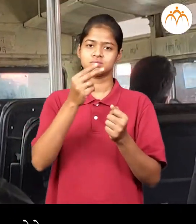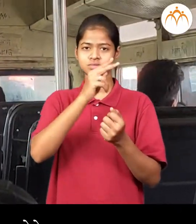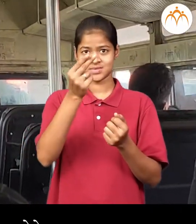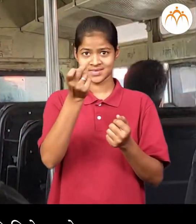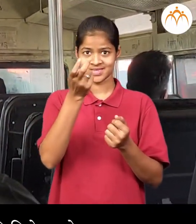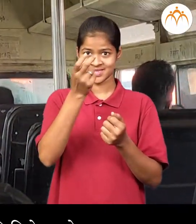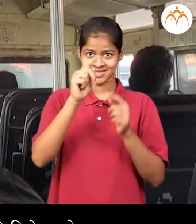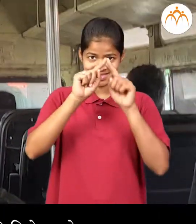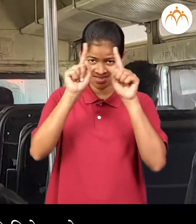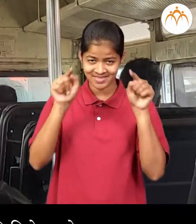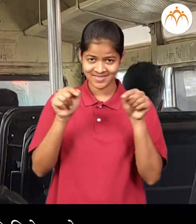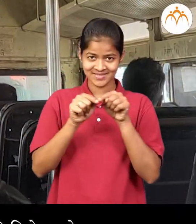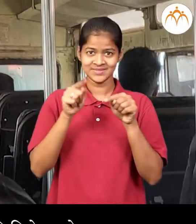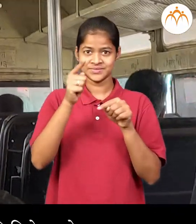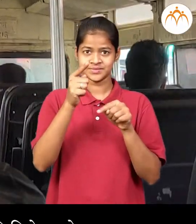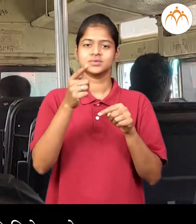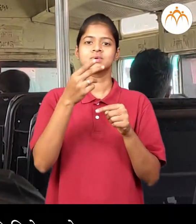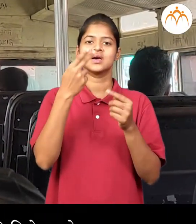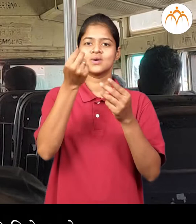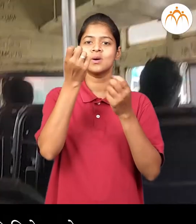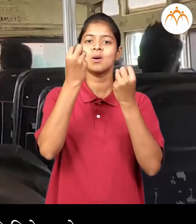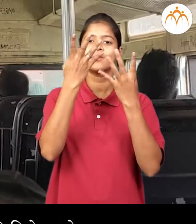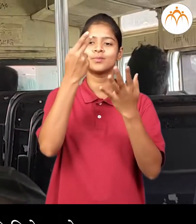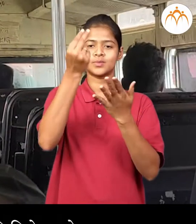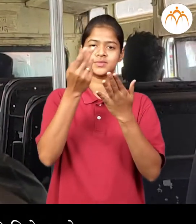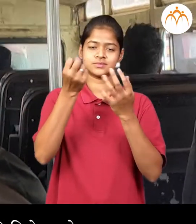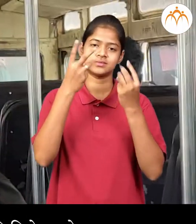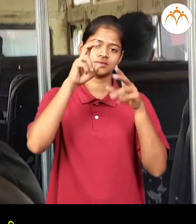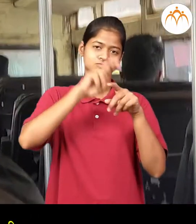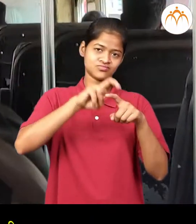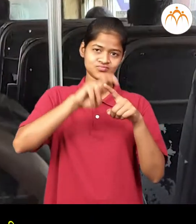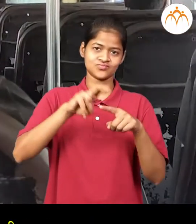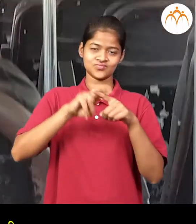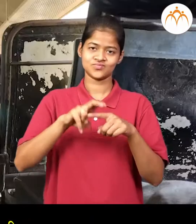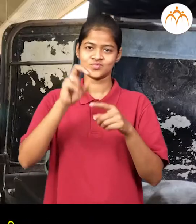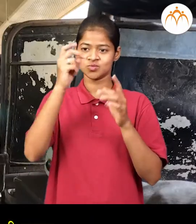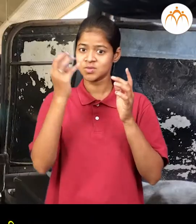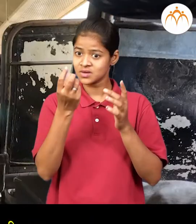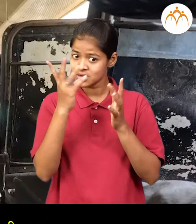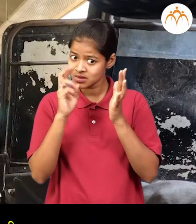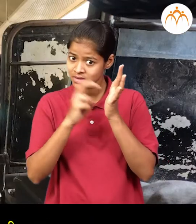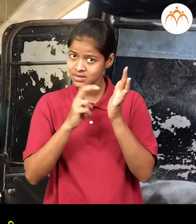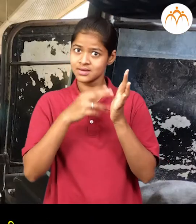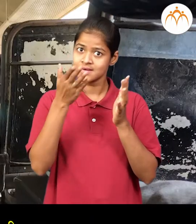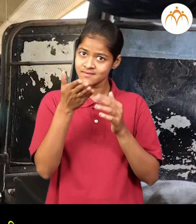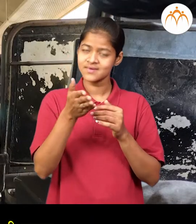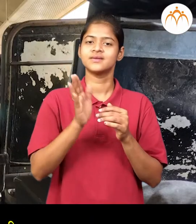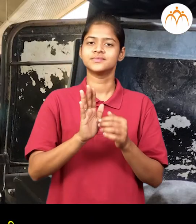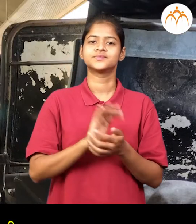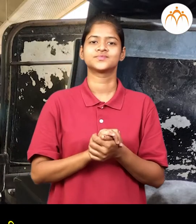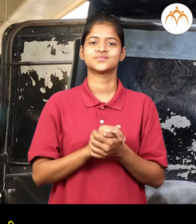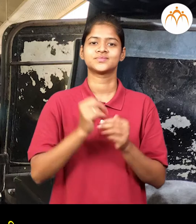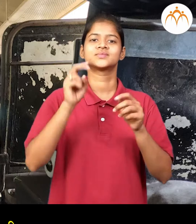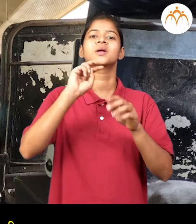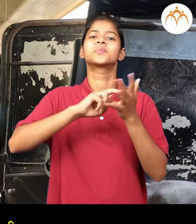तिकीट आवर आसन क्रमांक लेलेला होता आसन मणजे बसायची